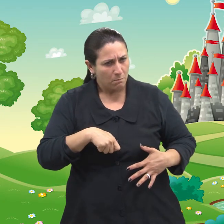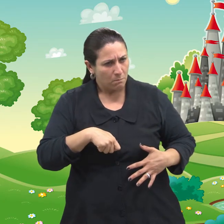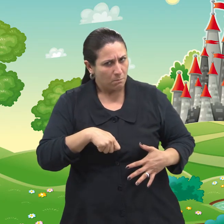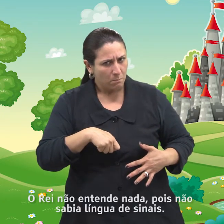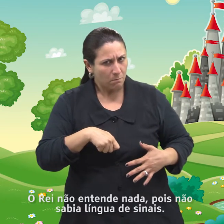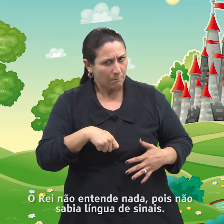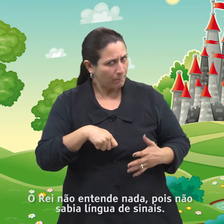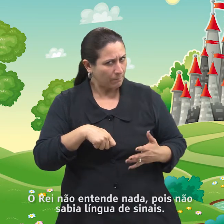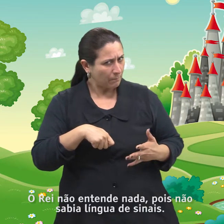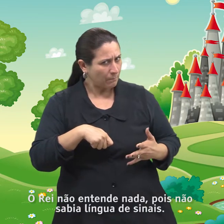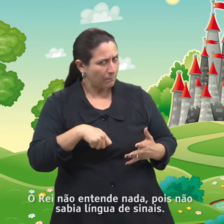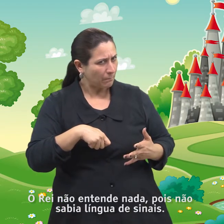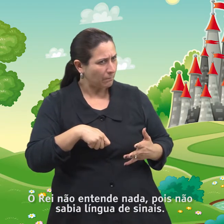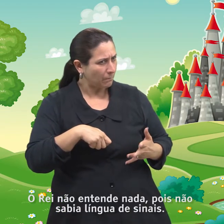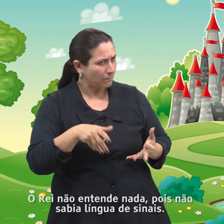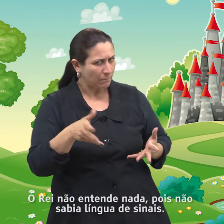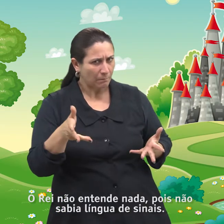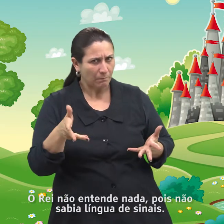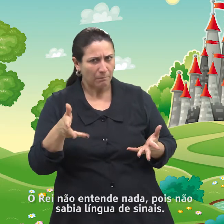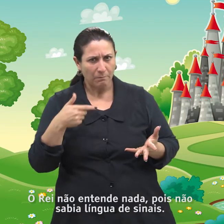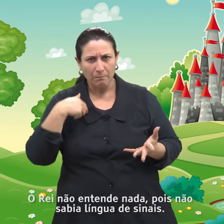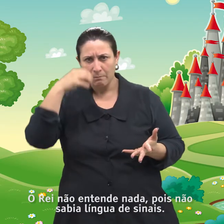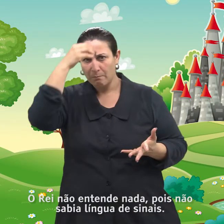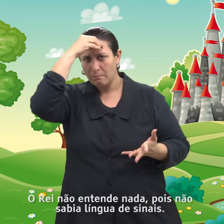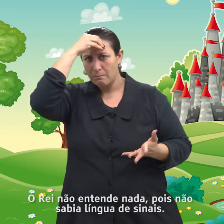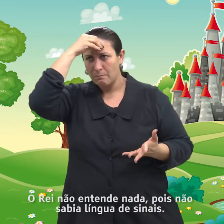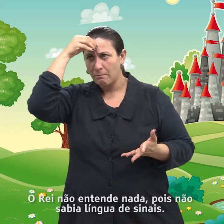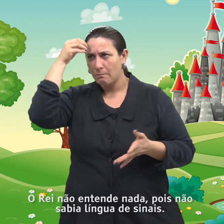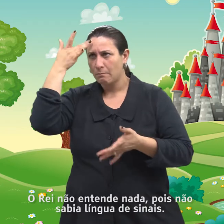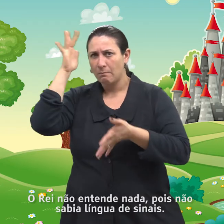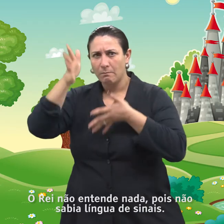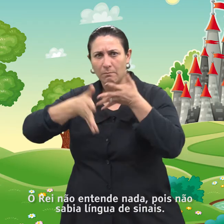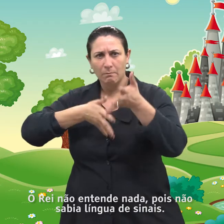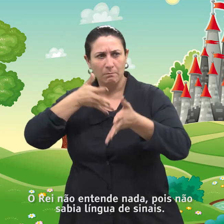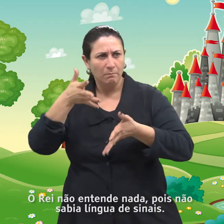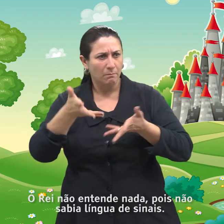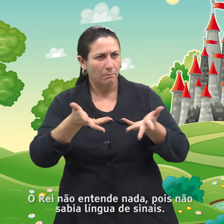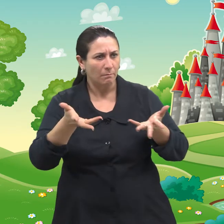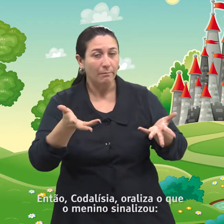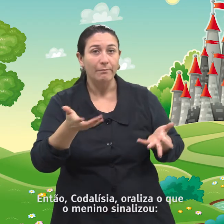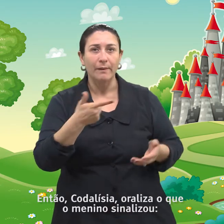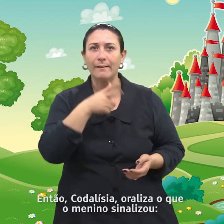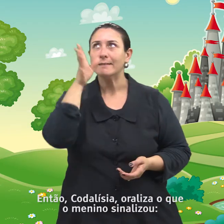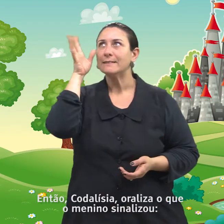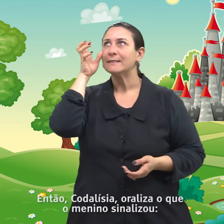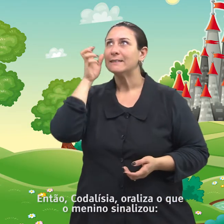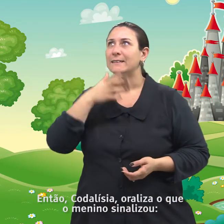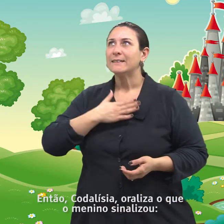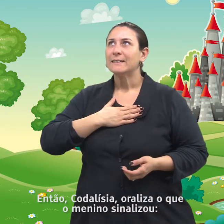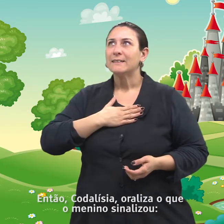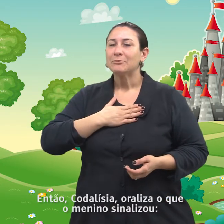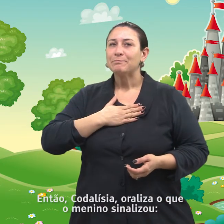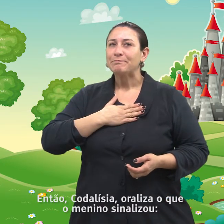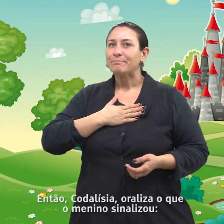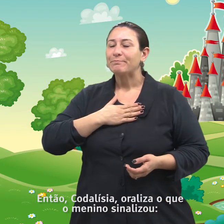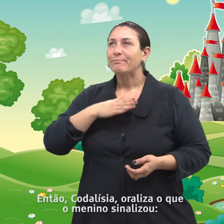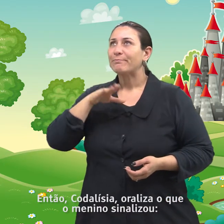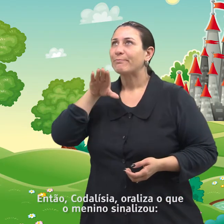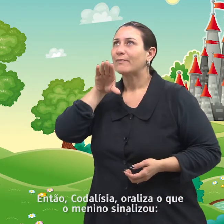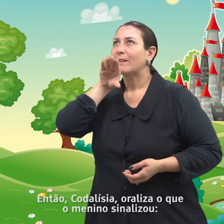O rei não entende nada, pois não sabia a língua de sinais. Então, Codalísia oraliza o que o